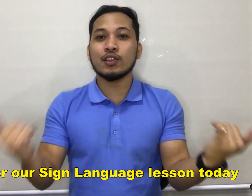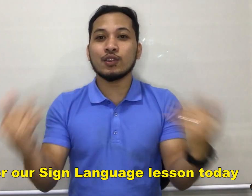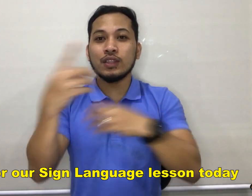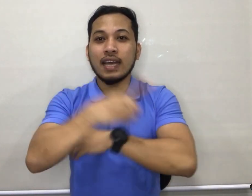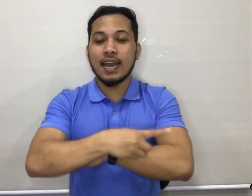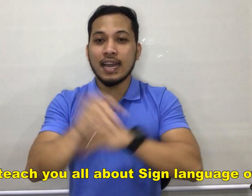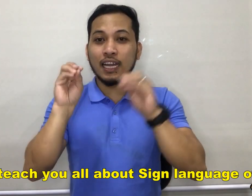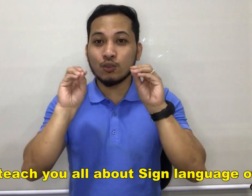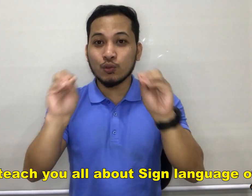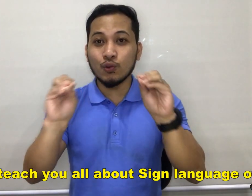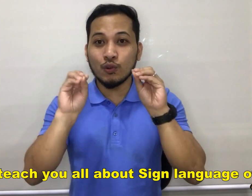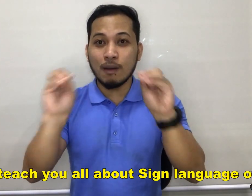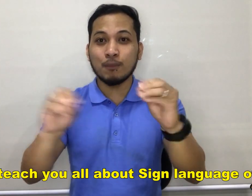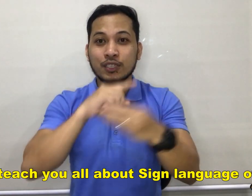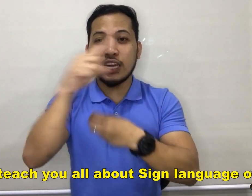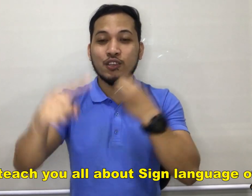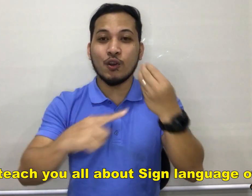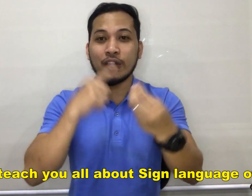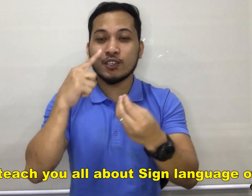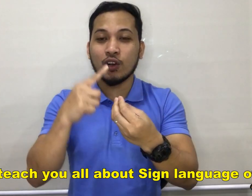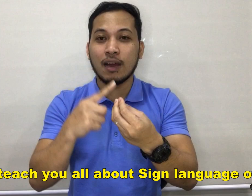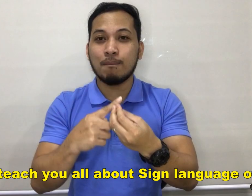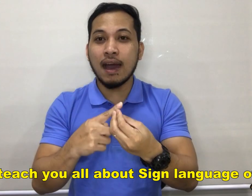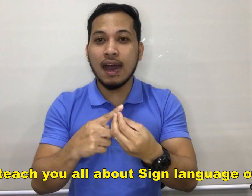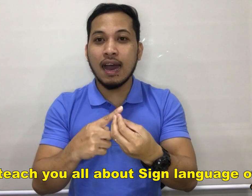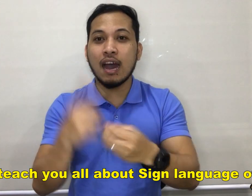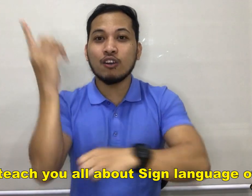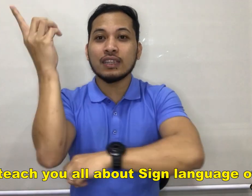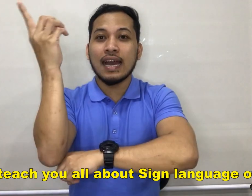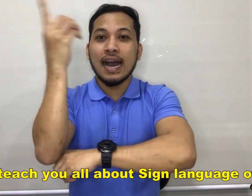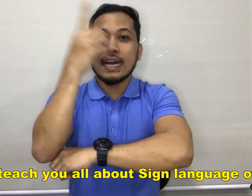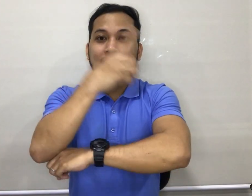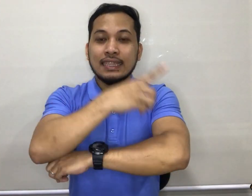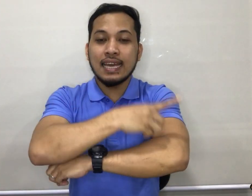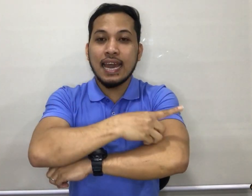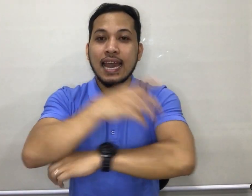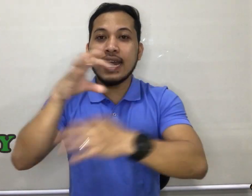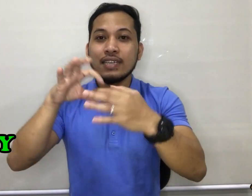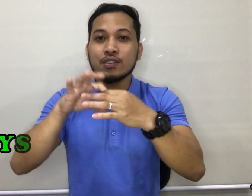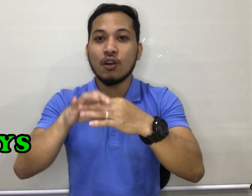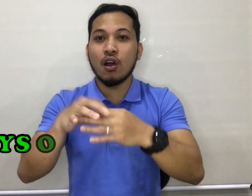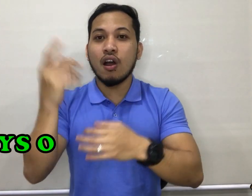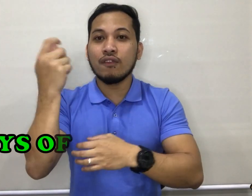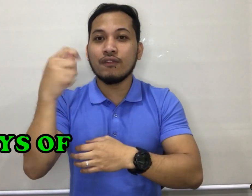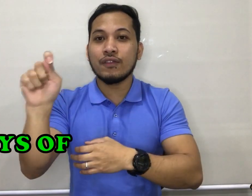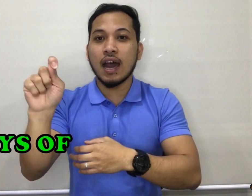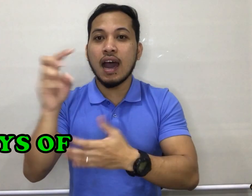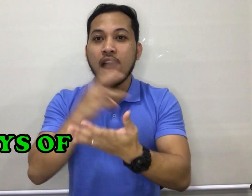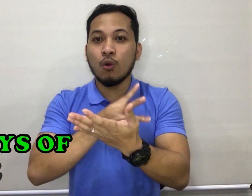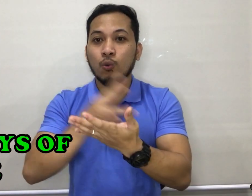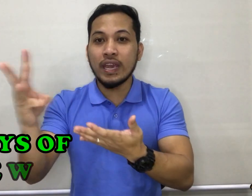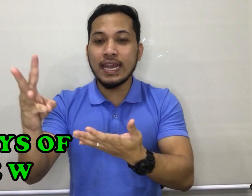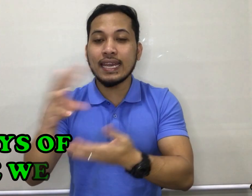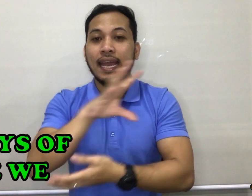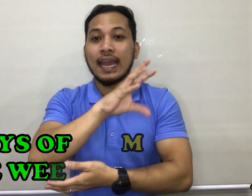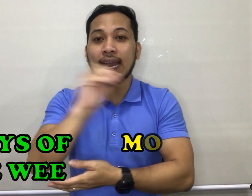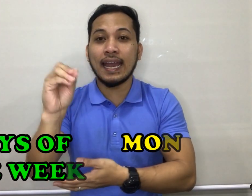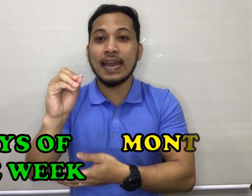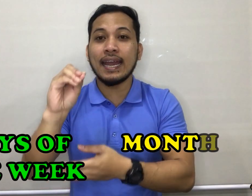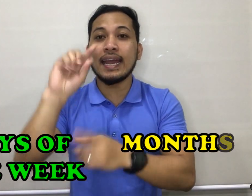today, ang ituturo ko naman po sa inyo, it's all about days of the week and